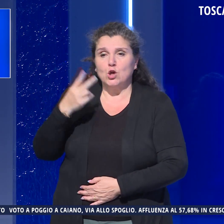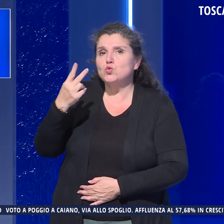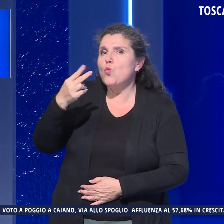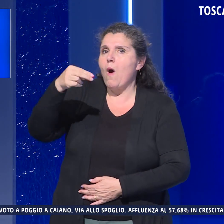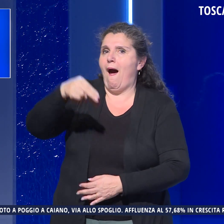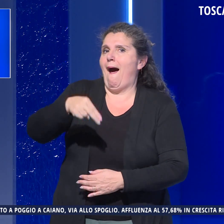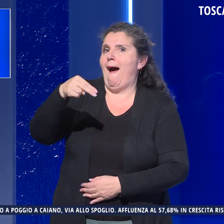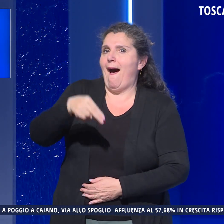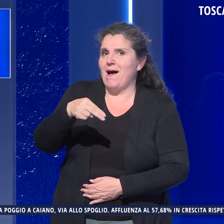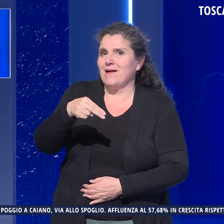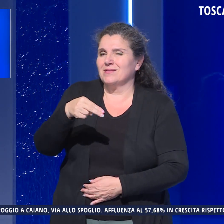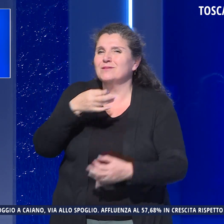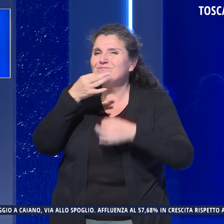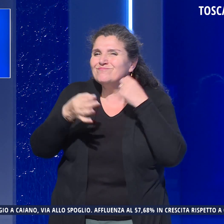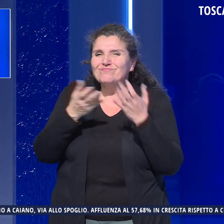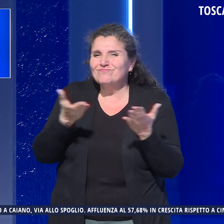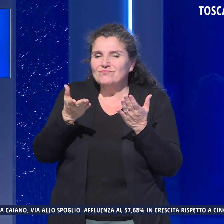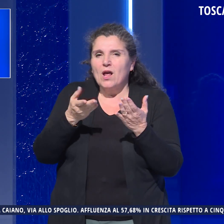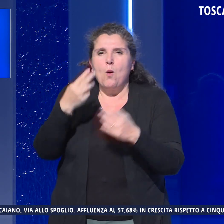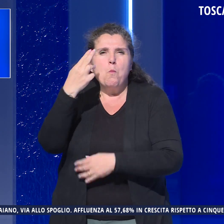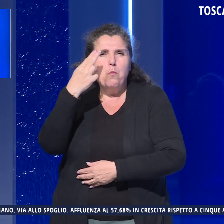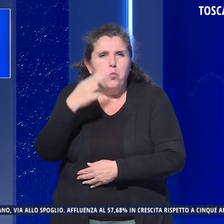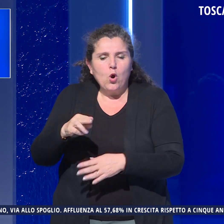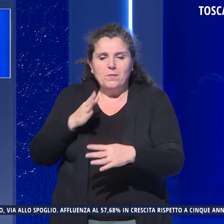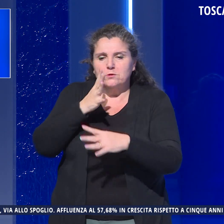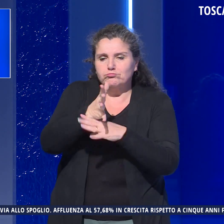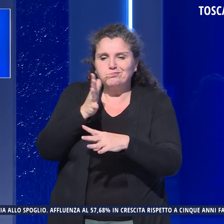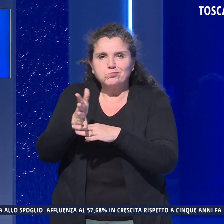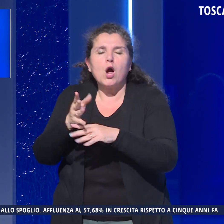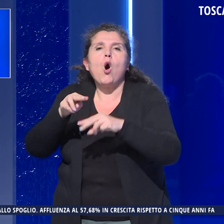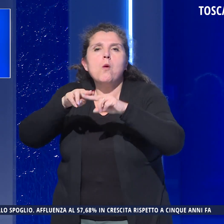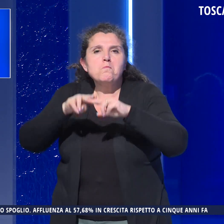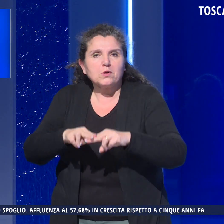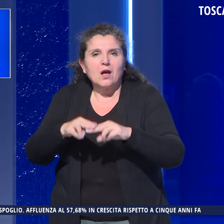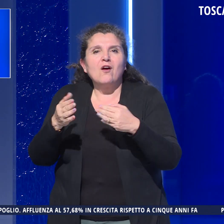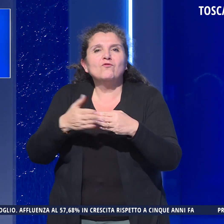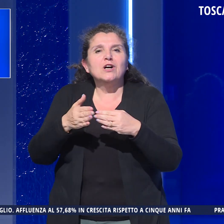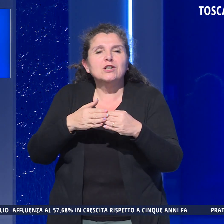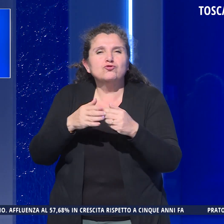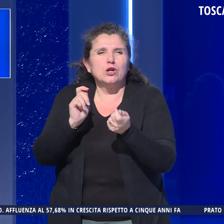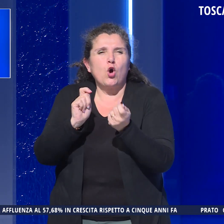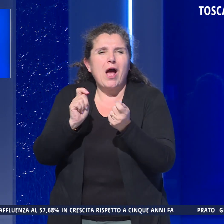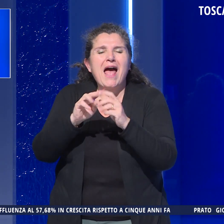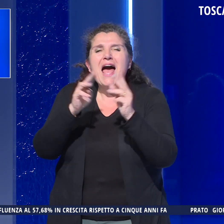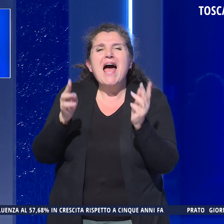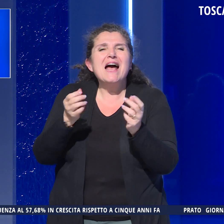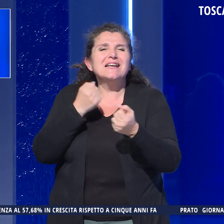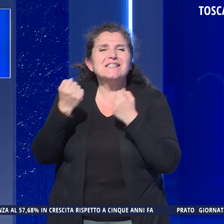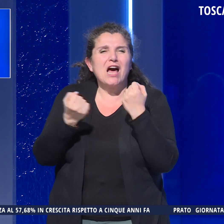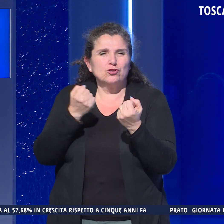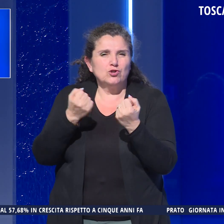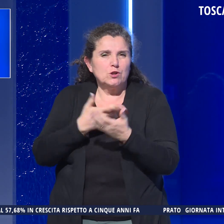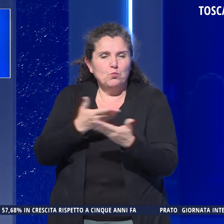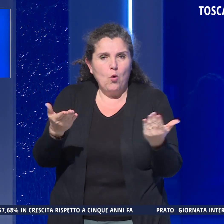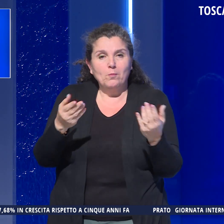Consiste nel divieto di accedere o stazionare vicino a esercizi pubblici della vita serale